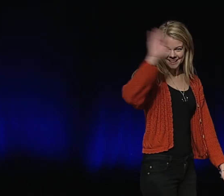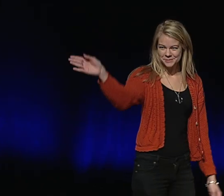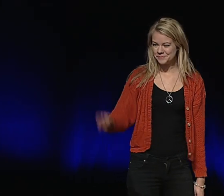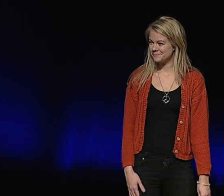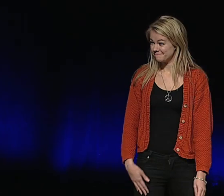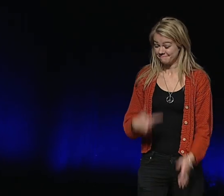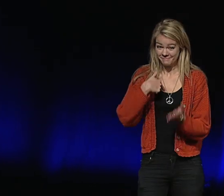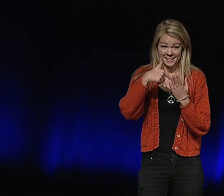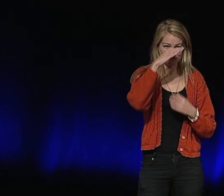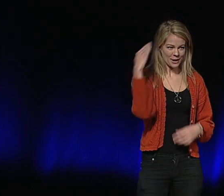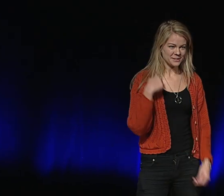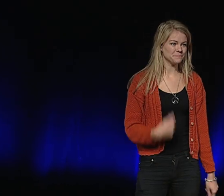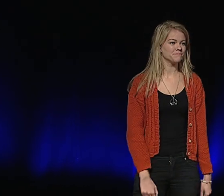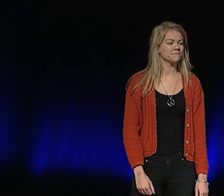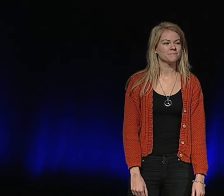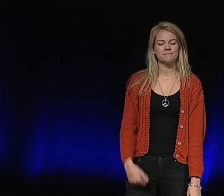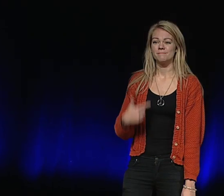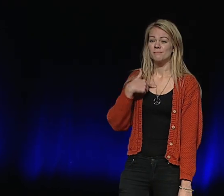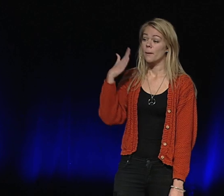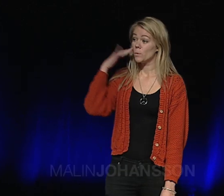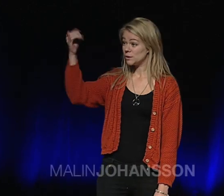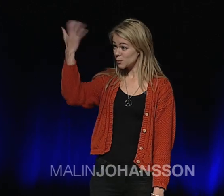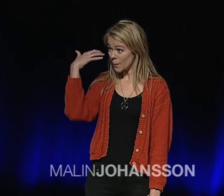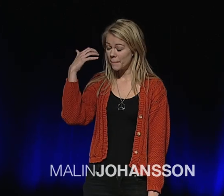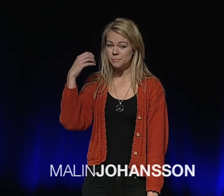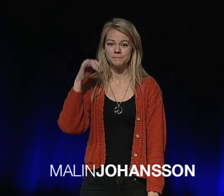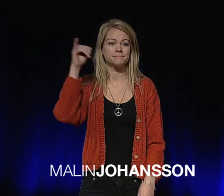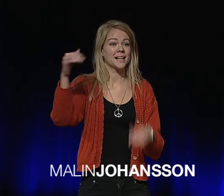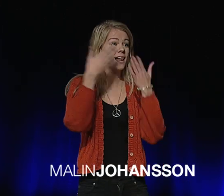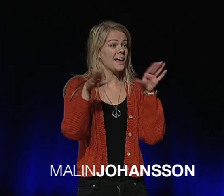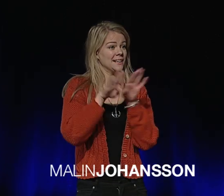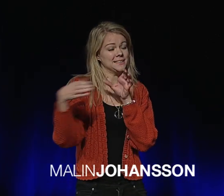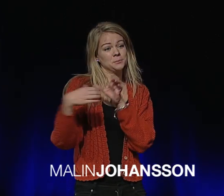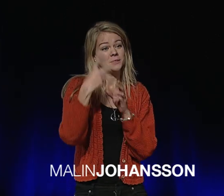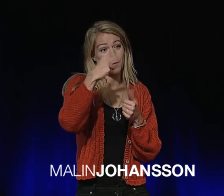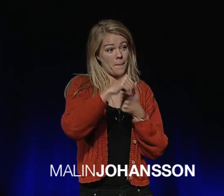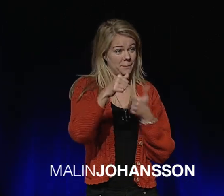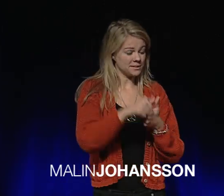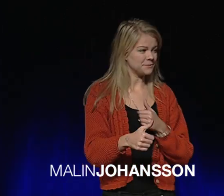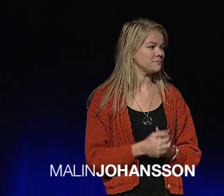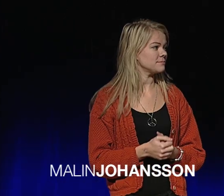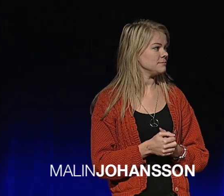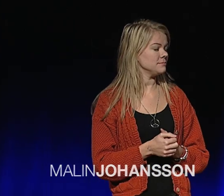Hej, jag heter Malin. Jag bor i Stockholm, i en lägenhet tillsammans med två vänner.